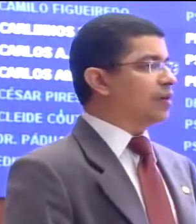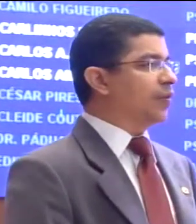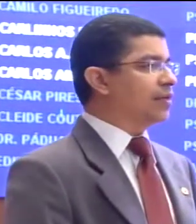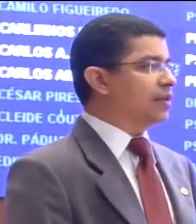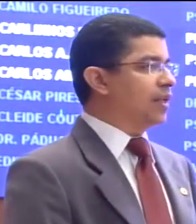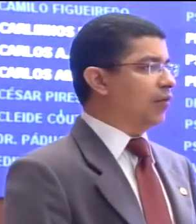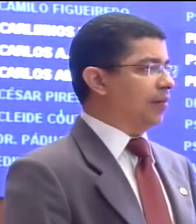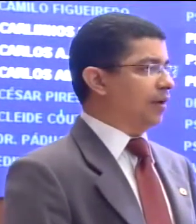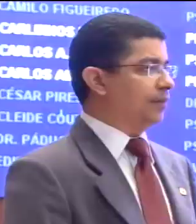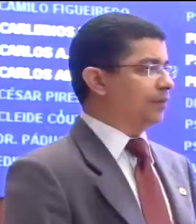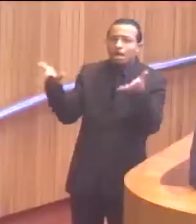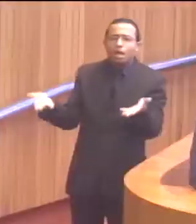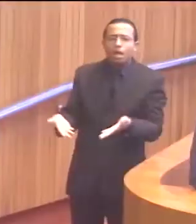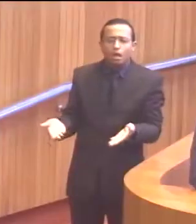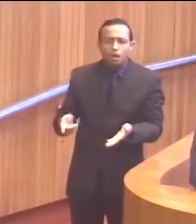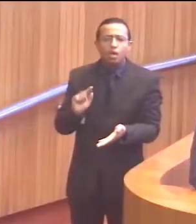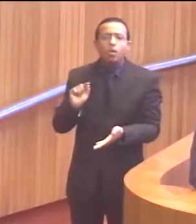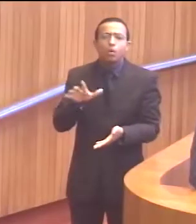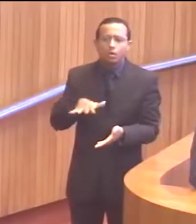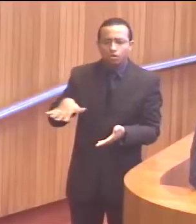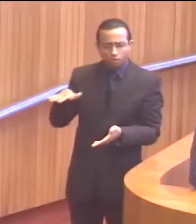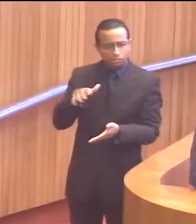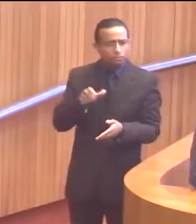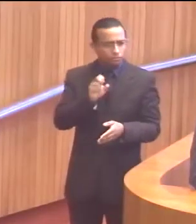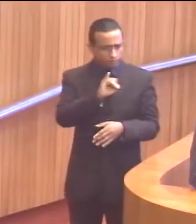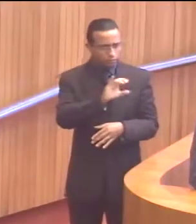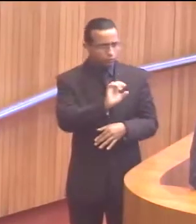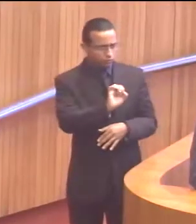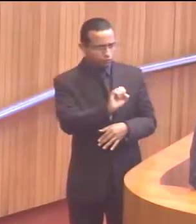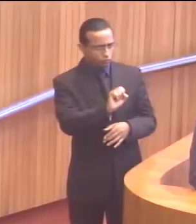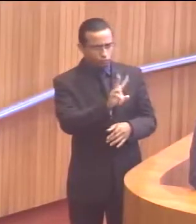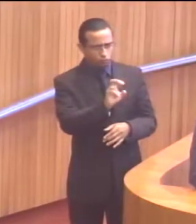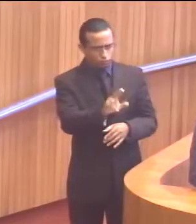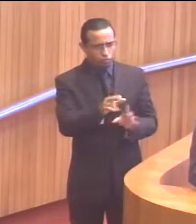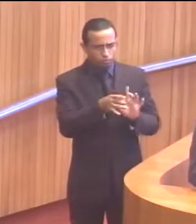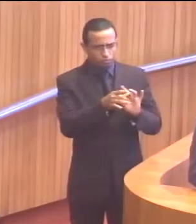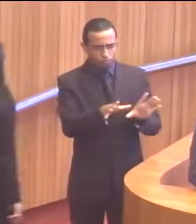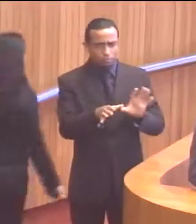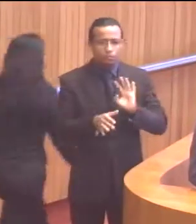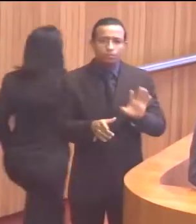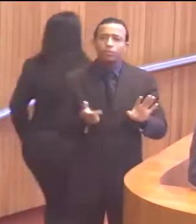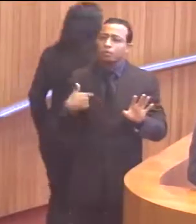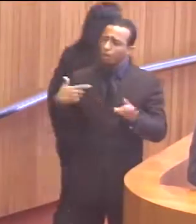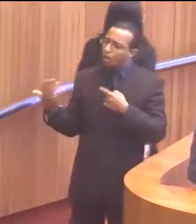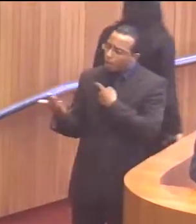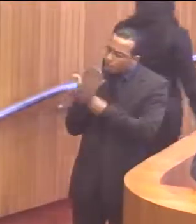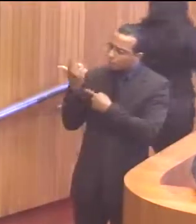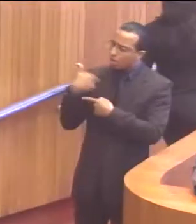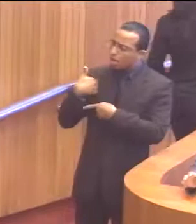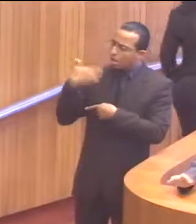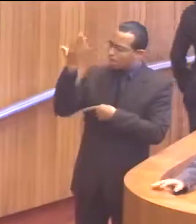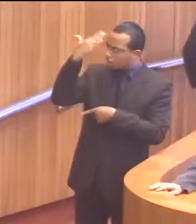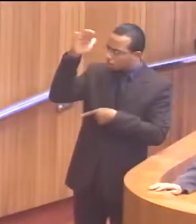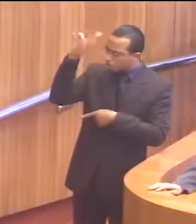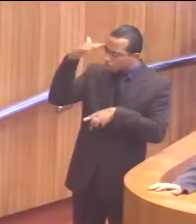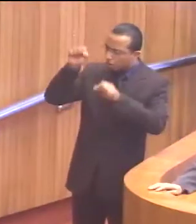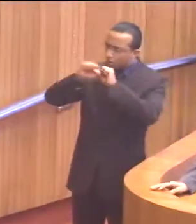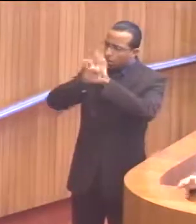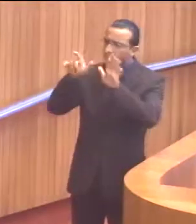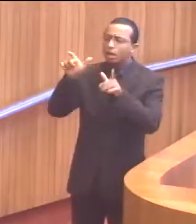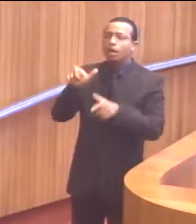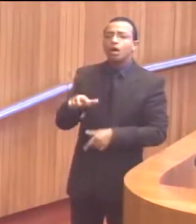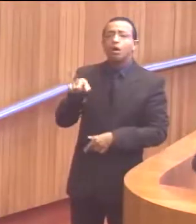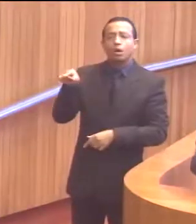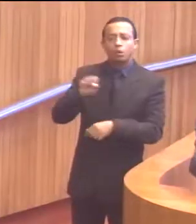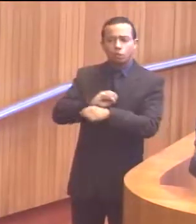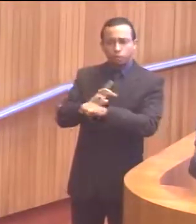compreender a situação presente da UEMA. Vou lhe conceder uma parte, deputado Rubens. Ajudou muito a gente a compreender a situação da UEMA.